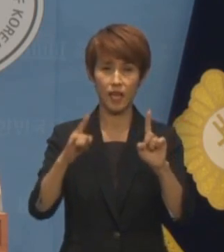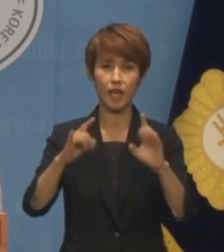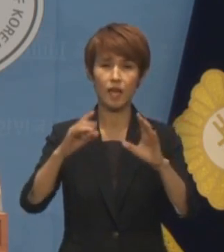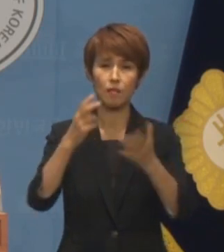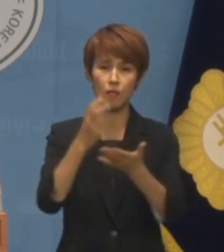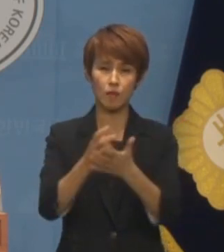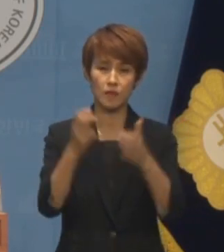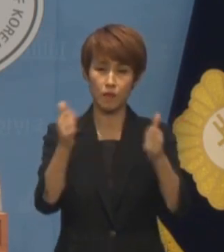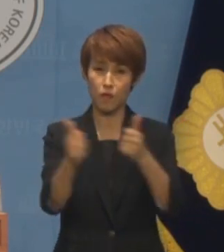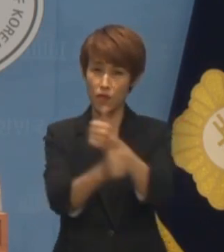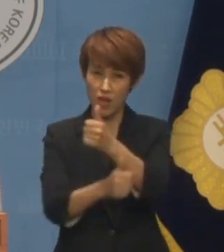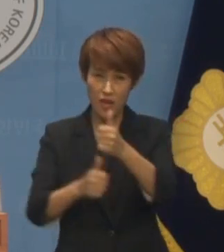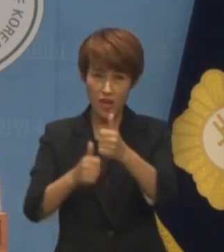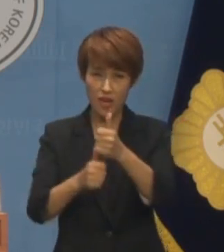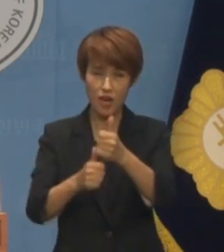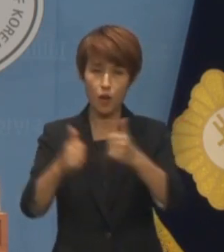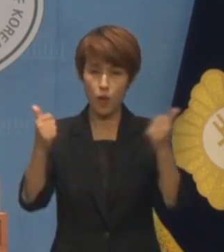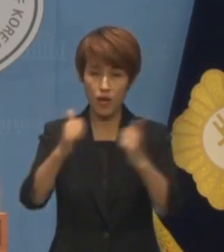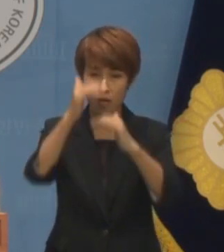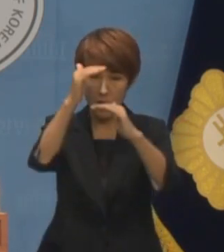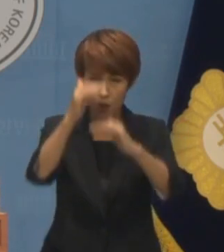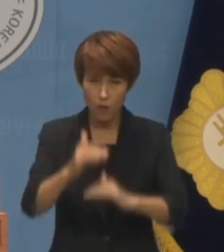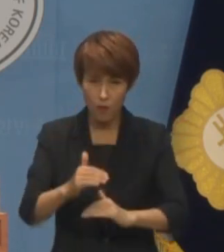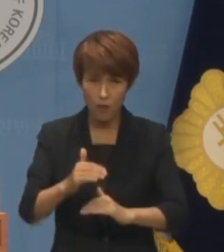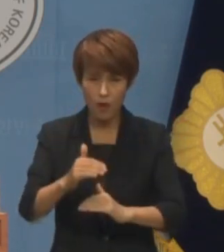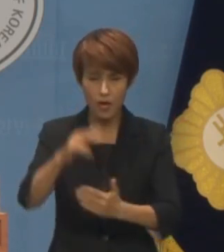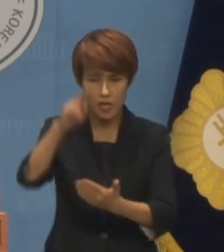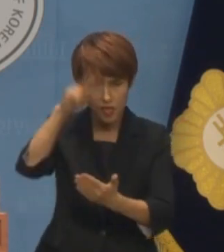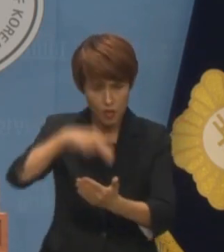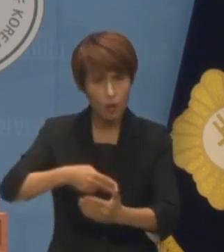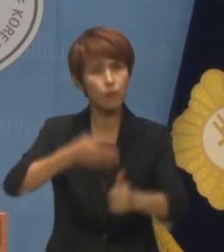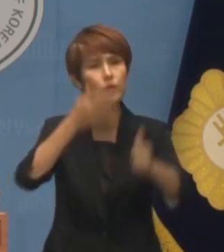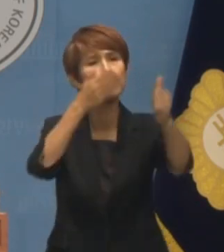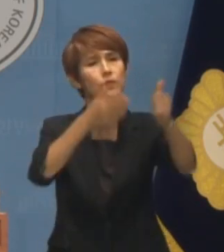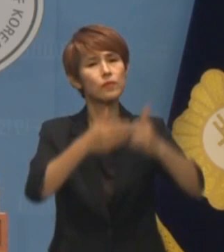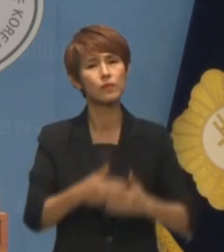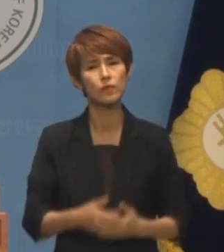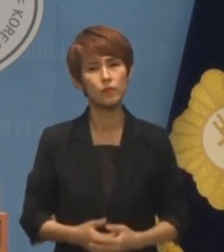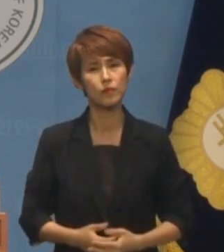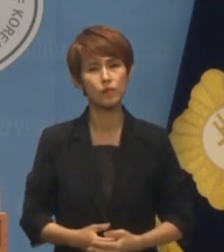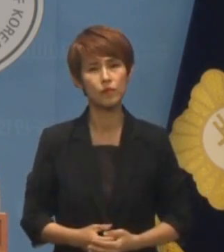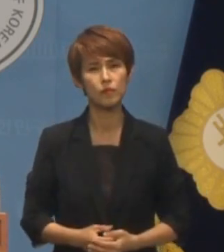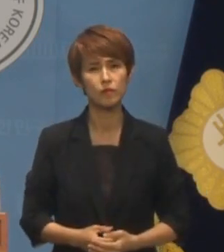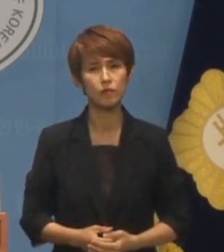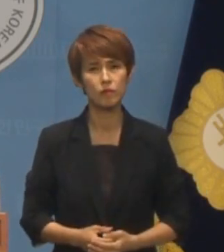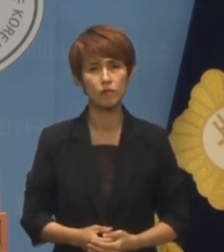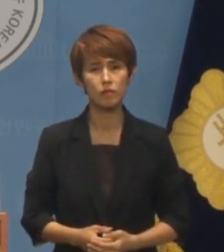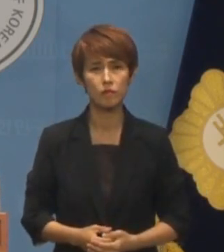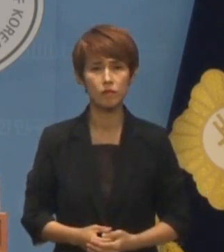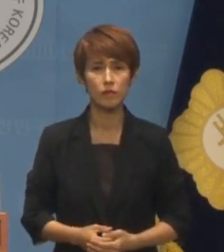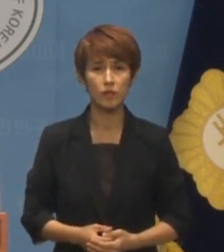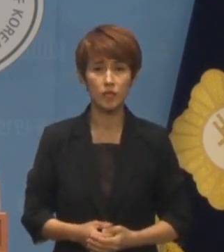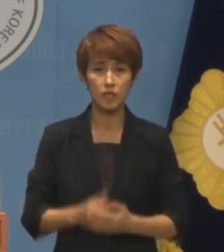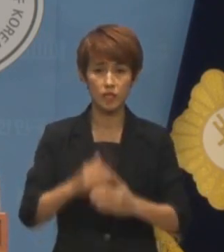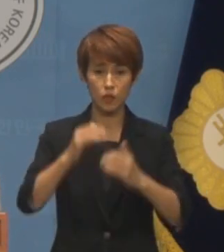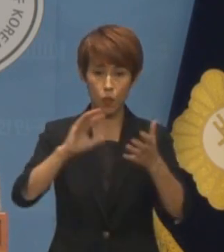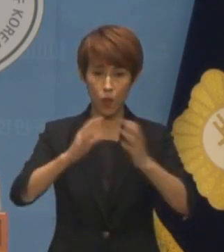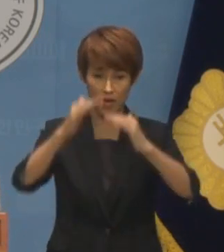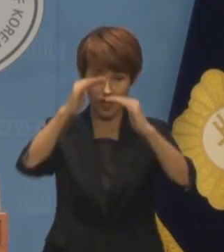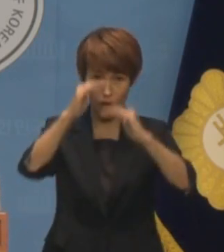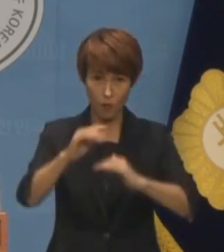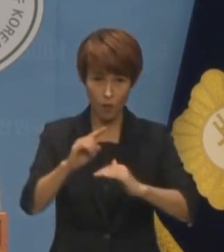법안심사제1소위원회 회의록을 한번 읽어보기를 권합니다 해당 회의록을 보면